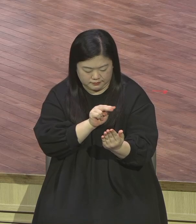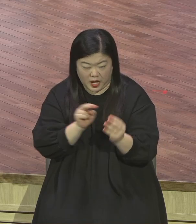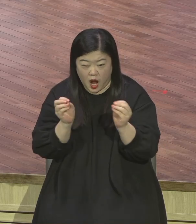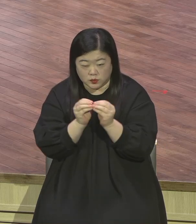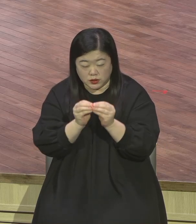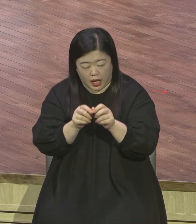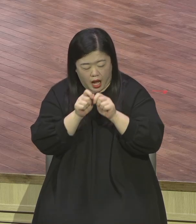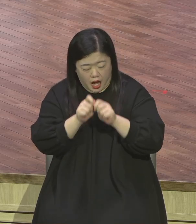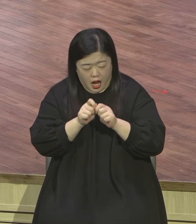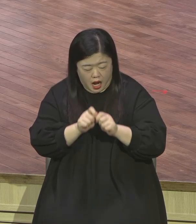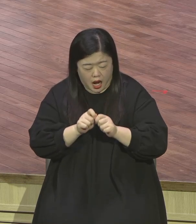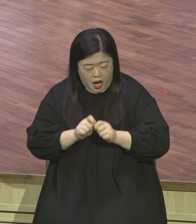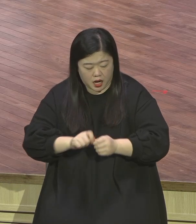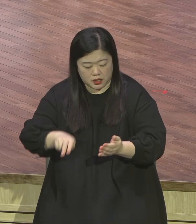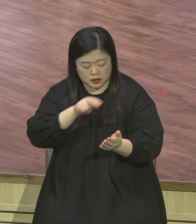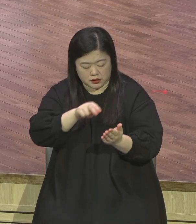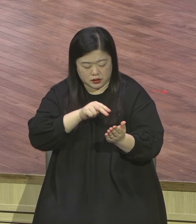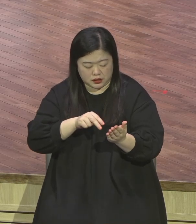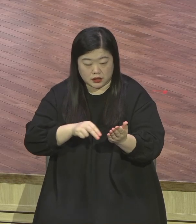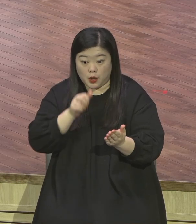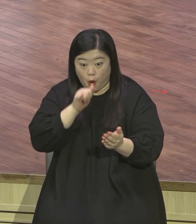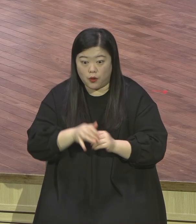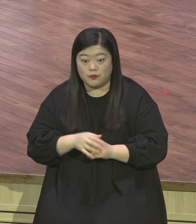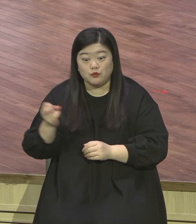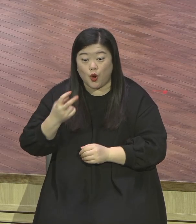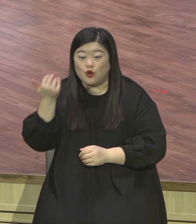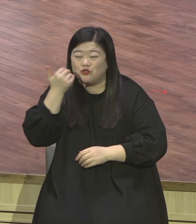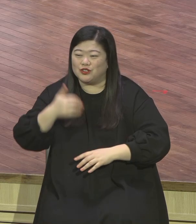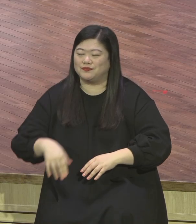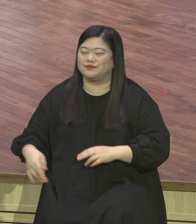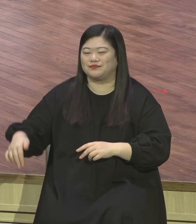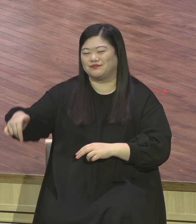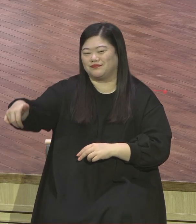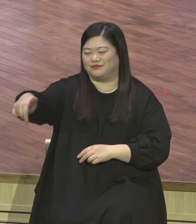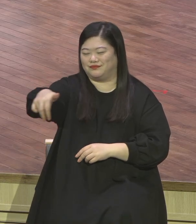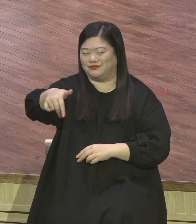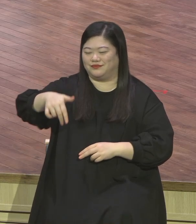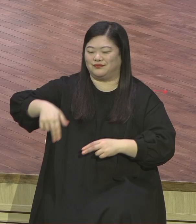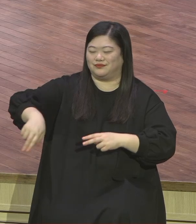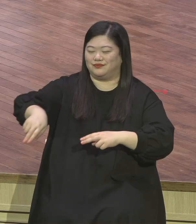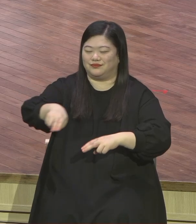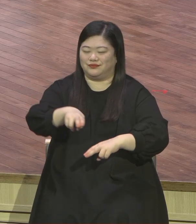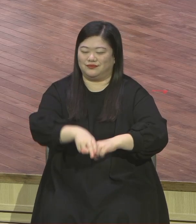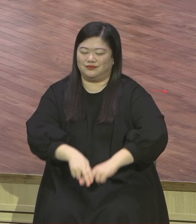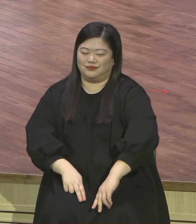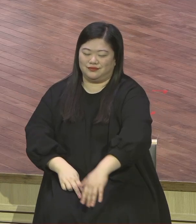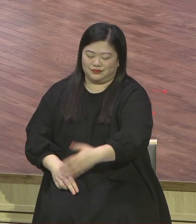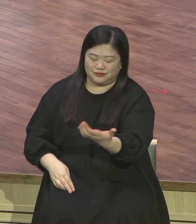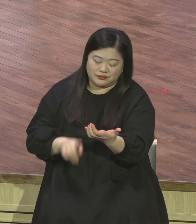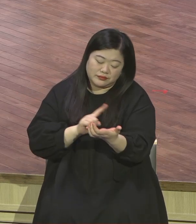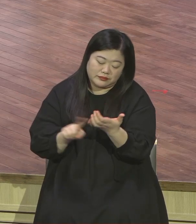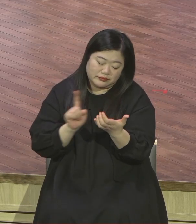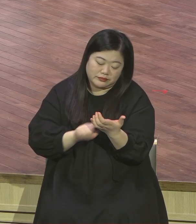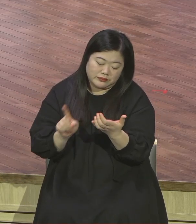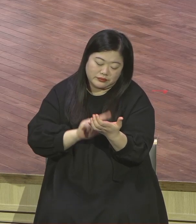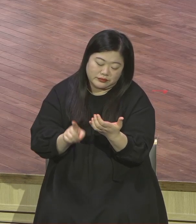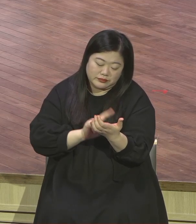분이 있는가 하면 앉자마자 핸드폰 보기 시작해. 그 놀라운 사실은 거의 다가 핸드폰 중심입니다. 나